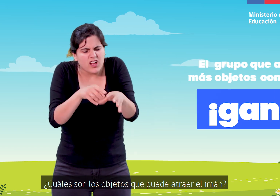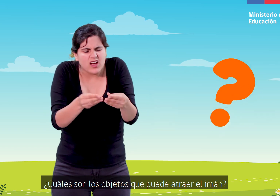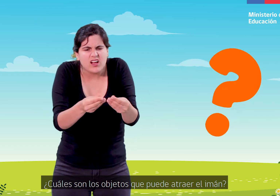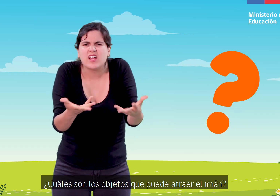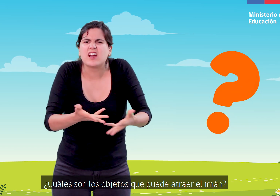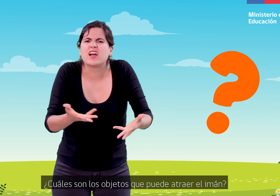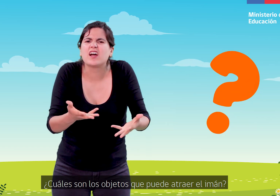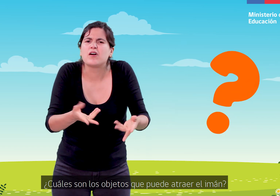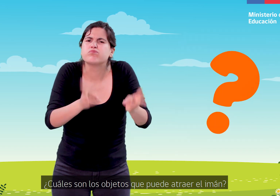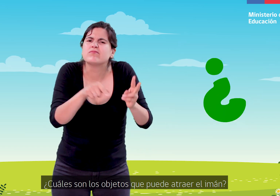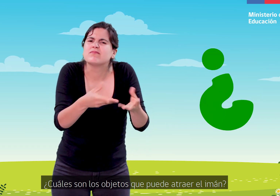objetos que puede atraer el imán?